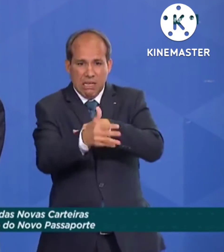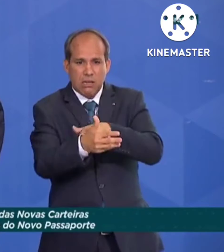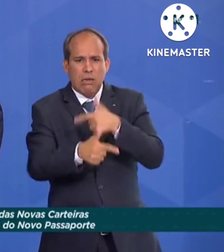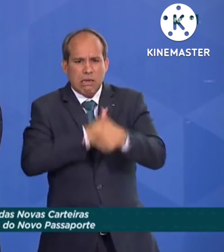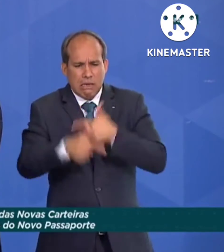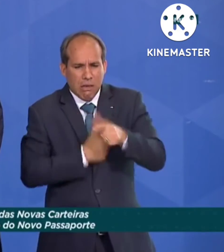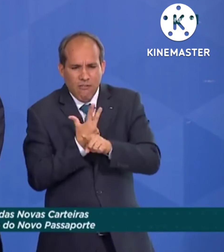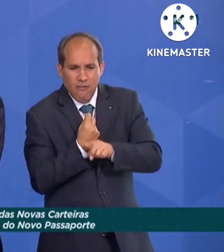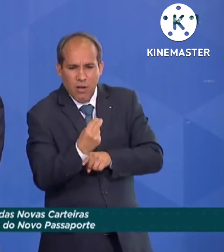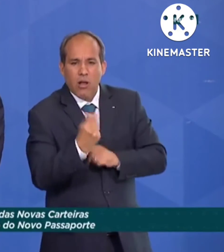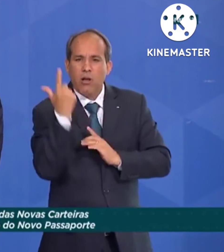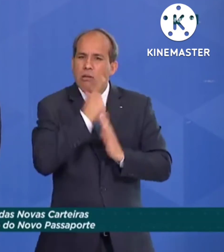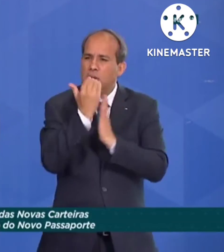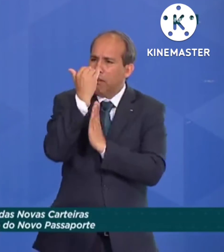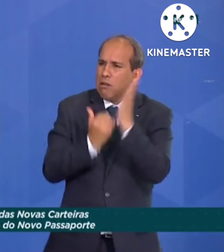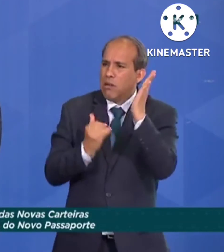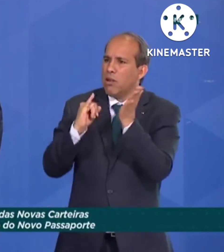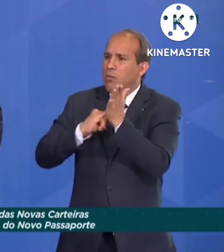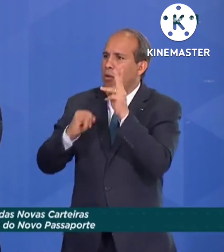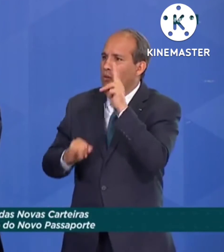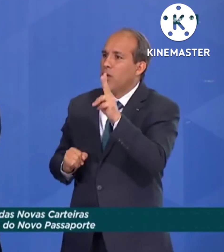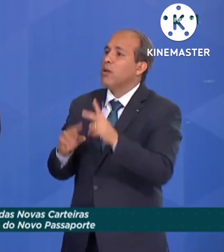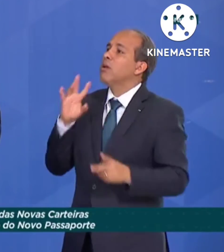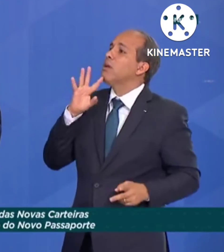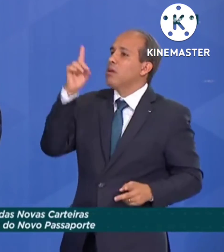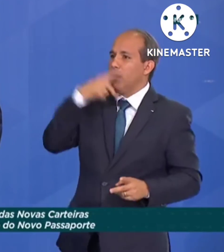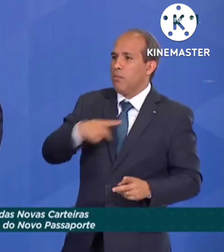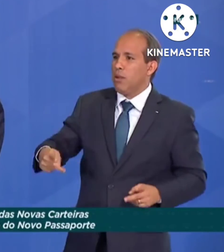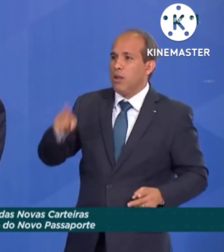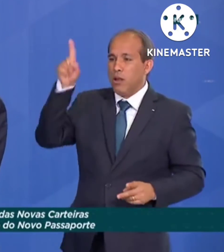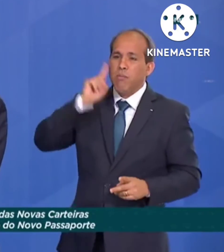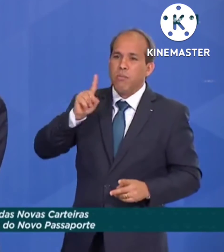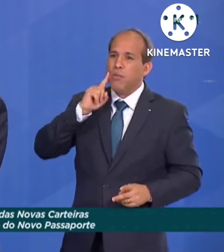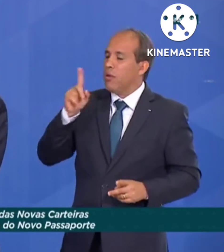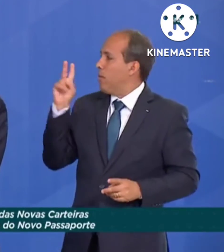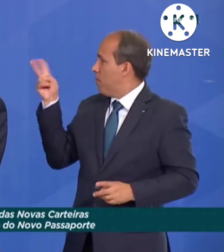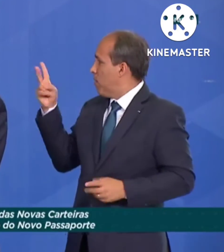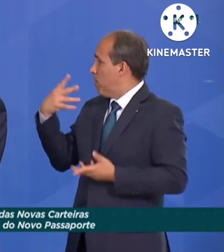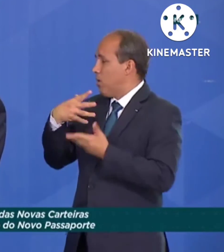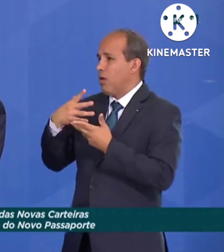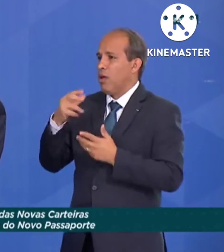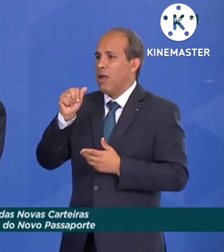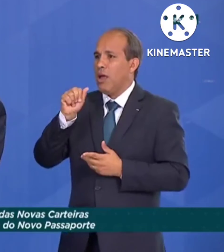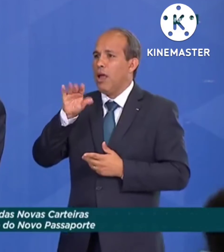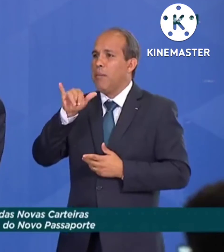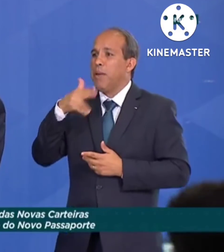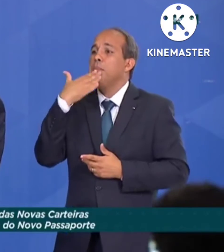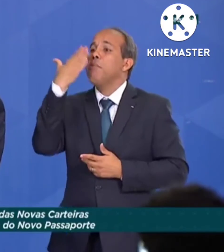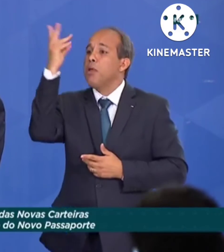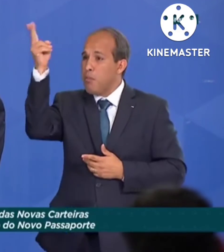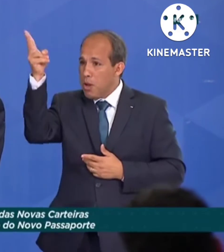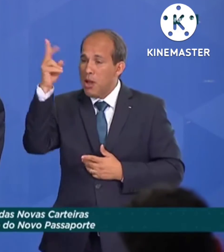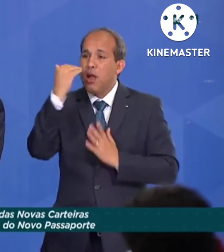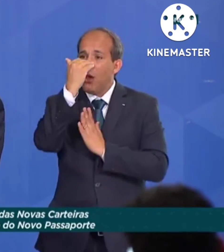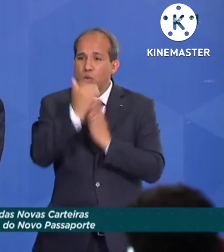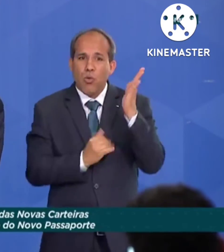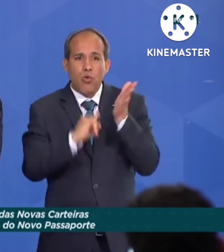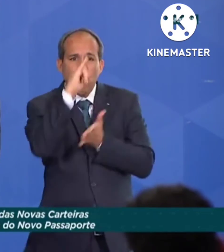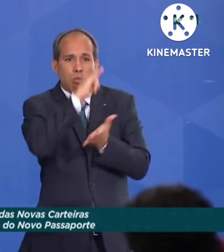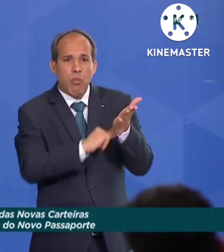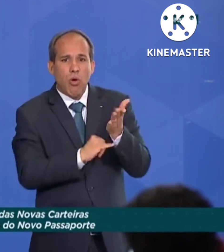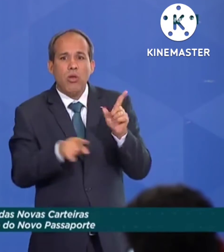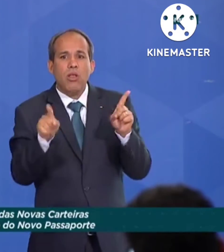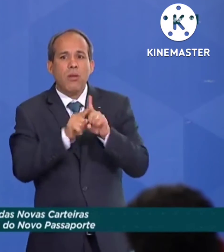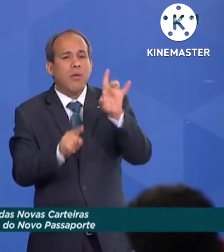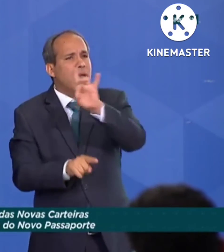essa redução de impostos. Vocês estão vendo o presidente dos Estados Unidos seguindo a trilha do nosso presidente, pedindo a redução dos impostos federais primeiro e